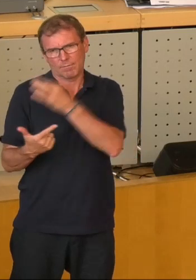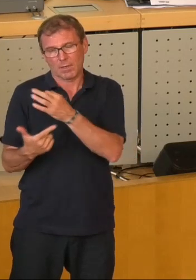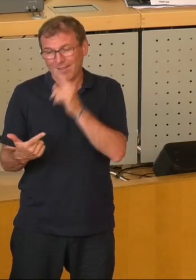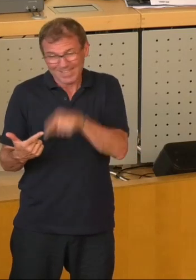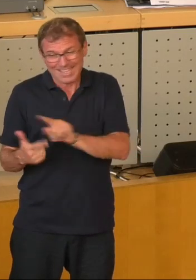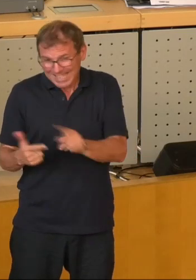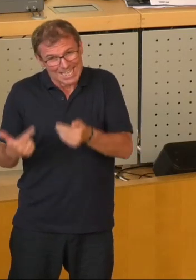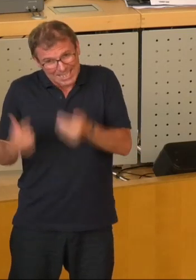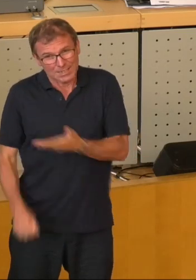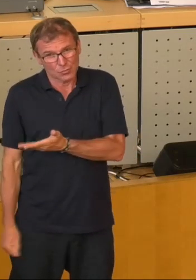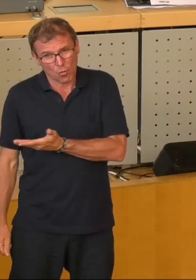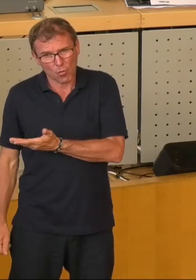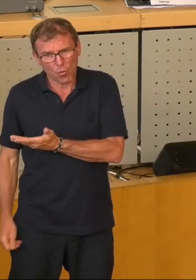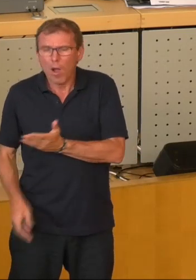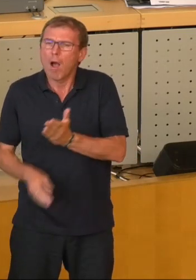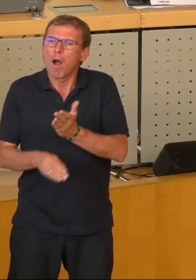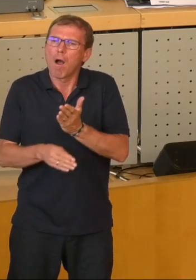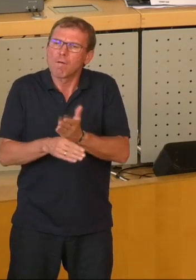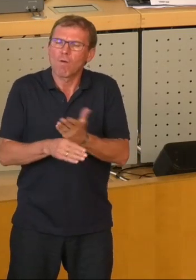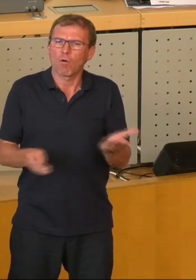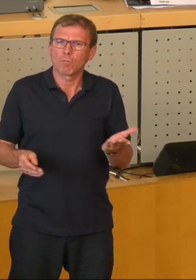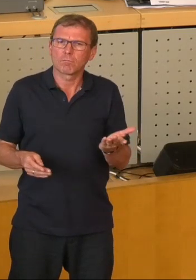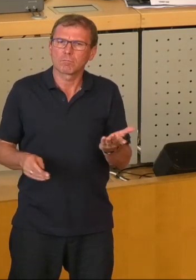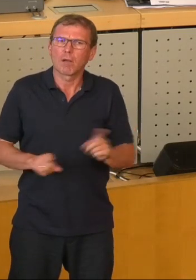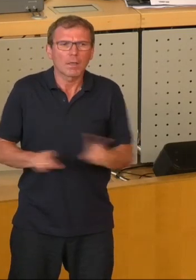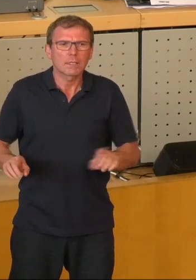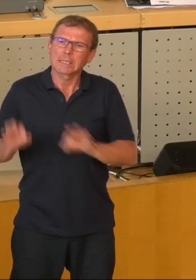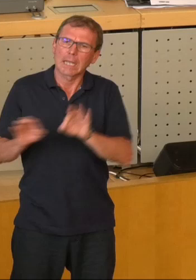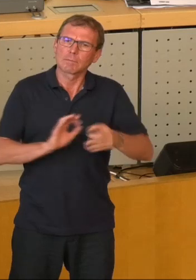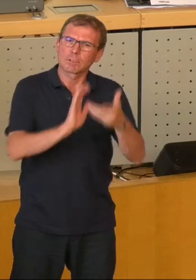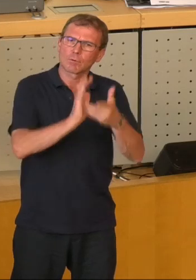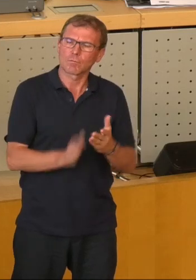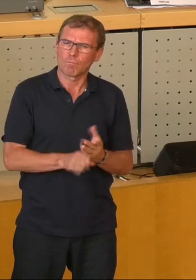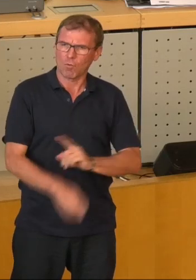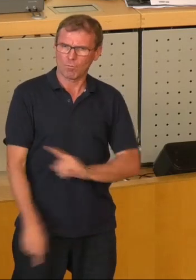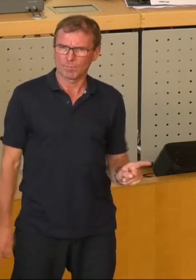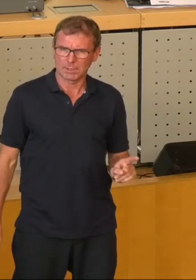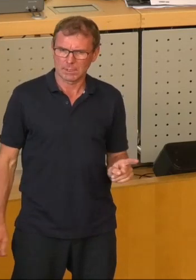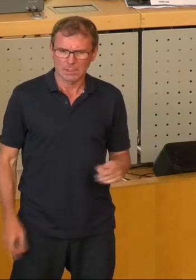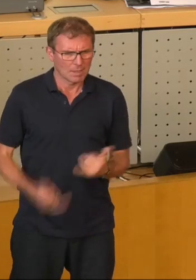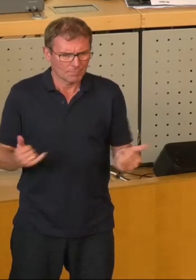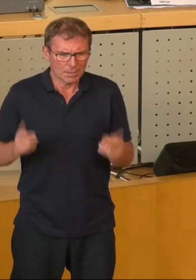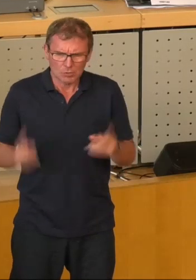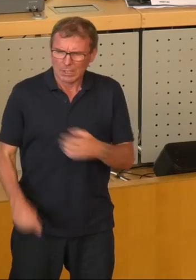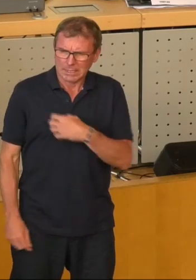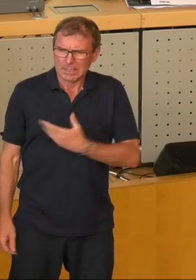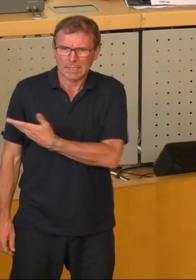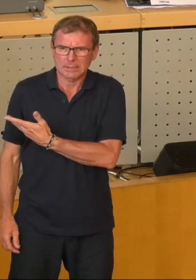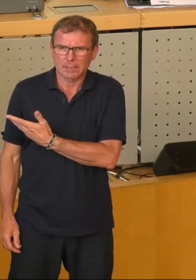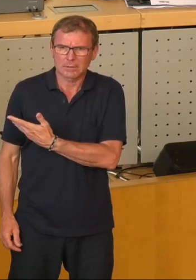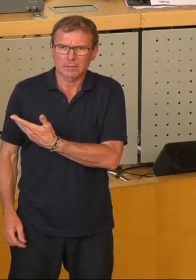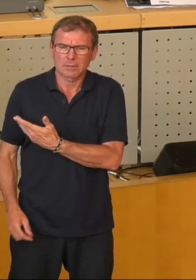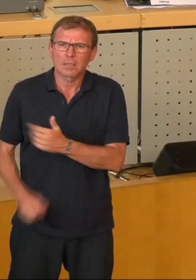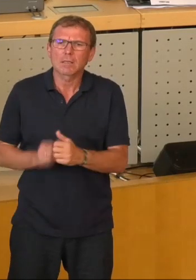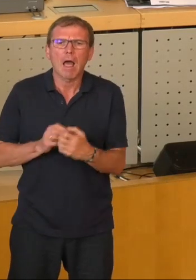nein, warum wird dies nicht regelmäßig geprüft und wie wird dann alternativ durch die Stadt Dresden diese